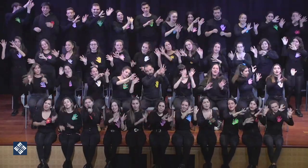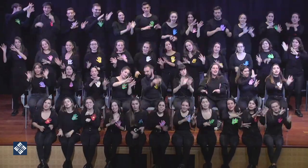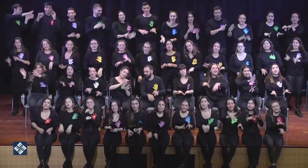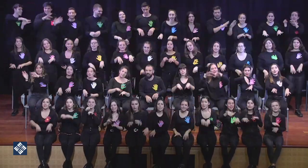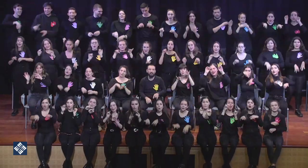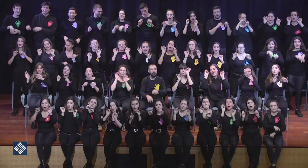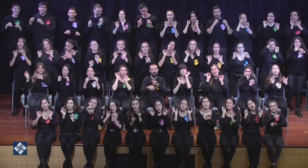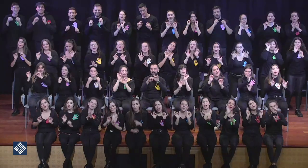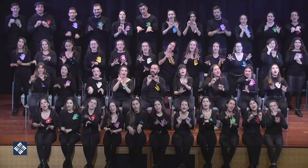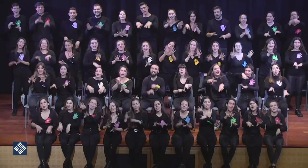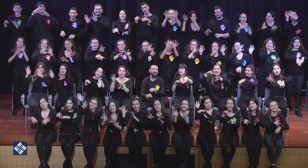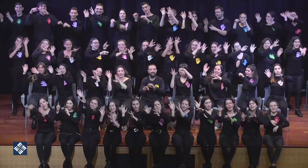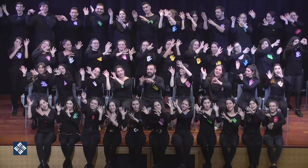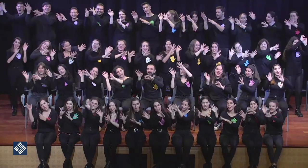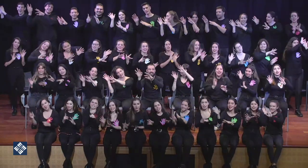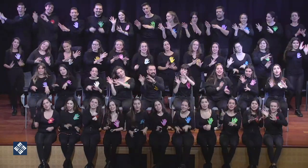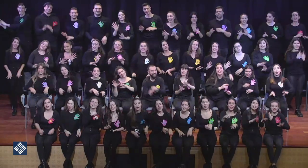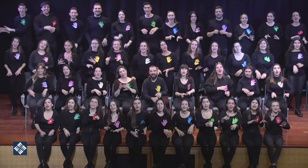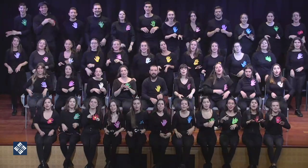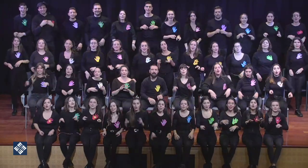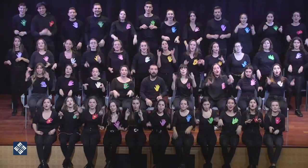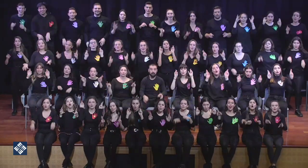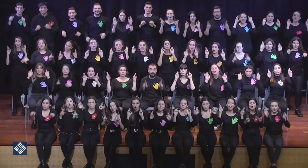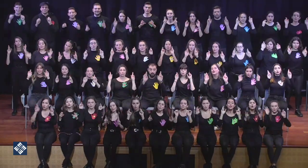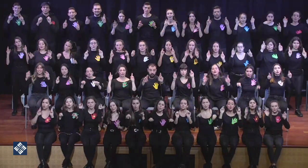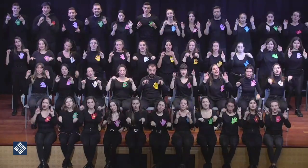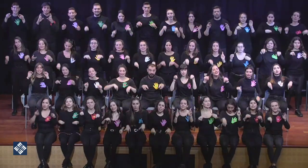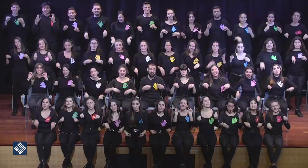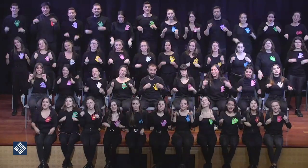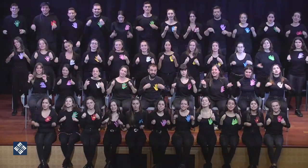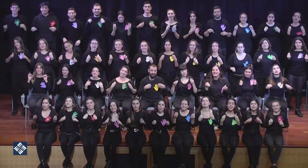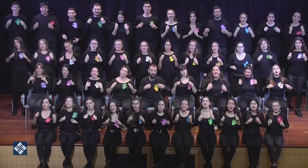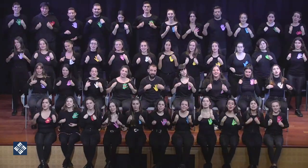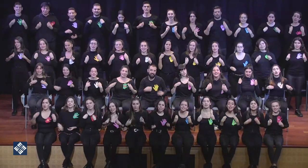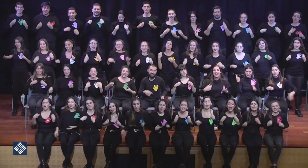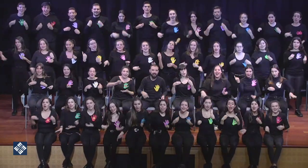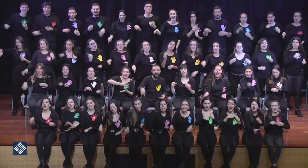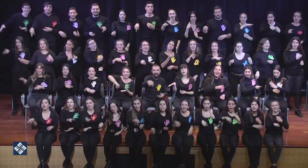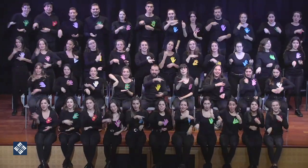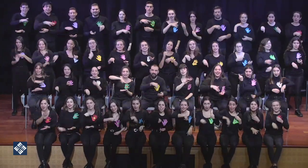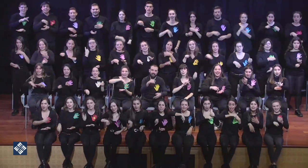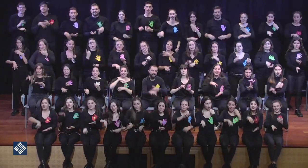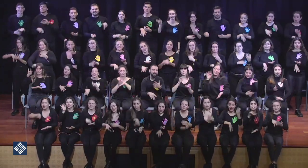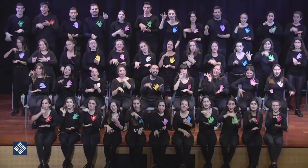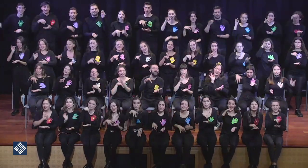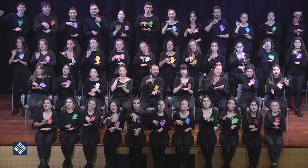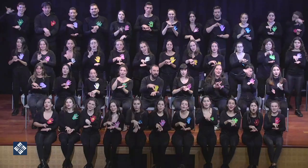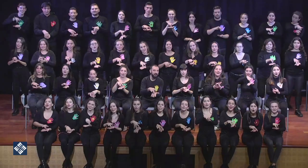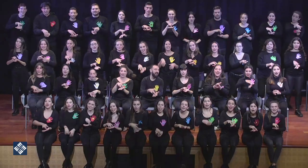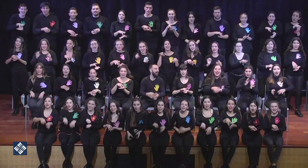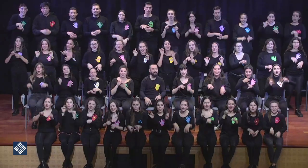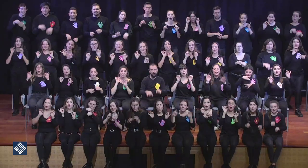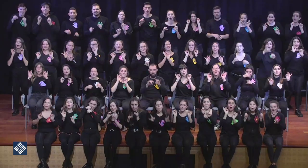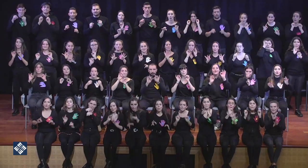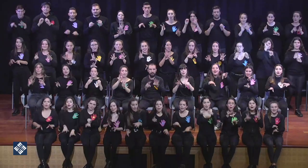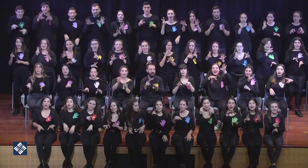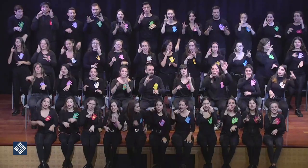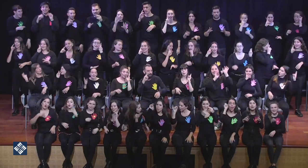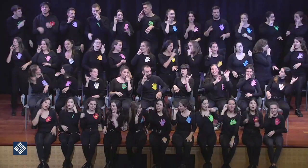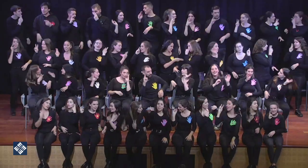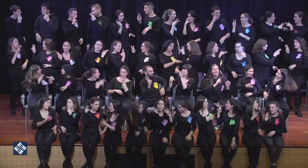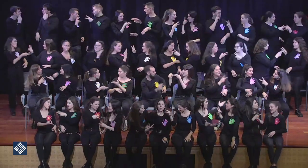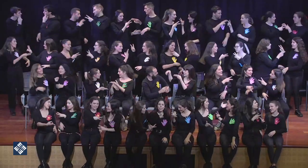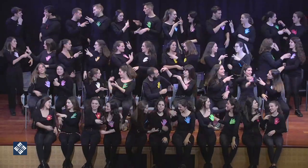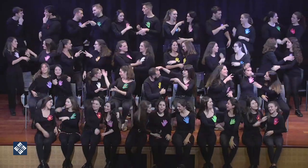miro